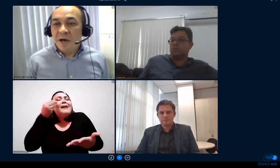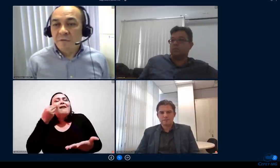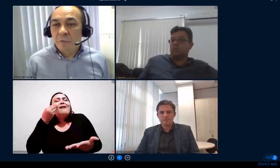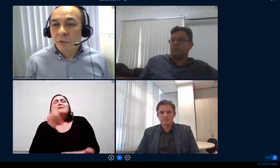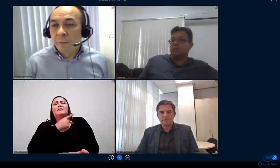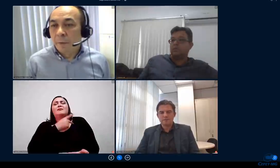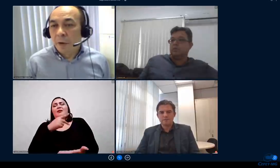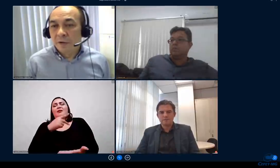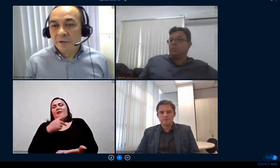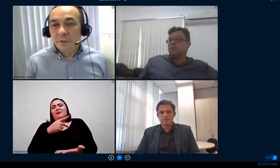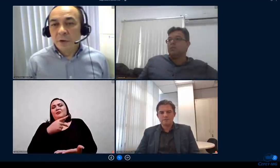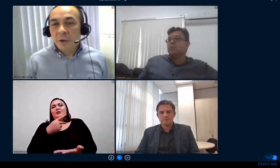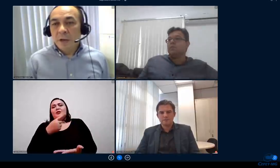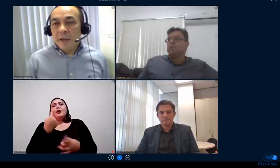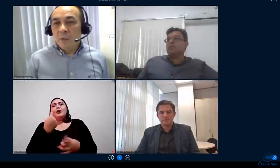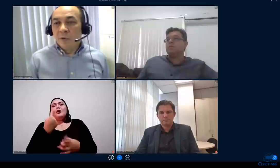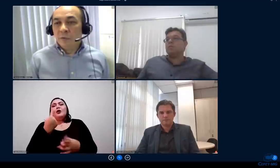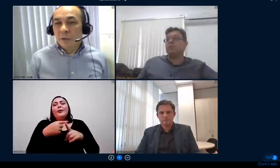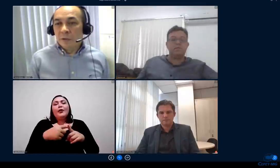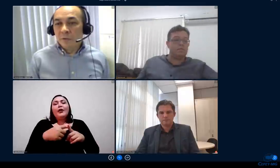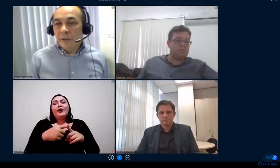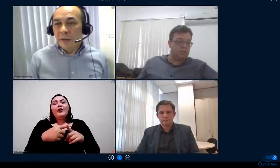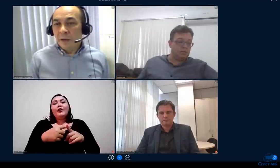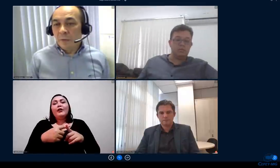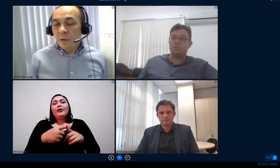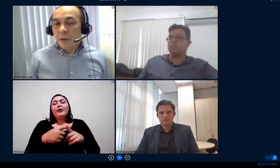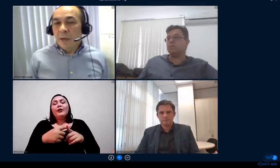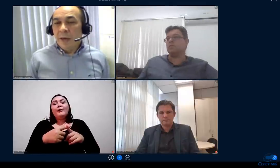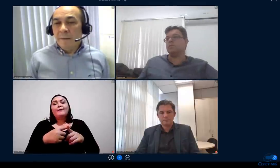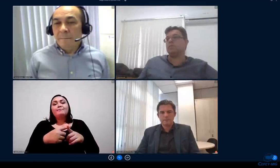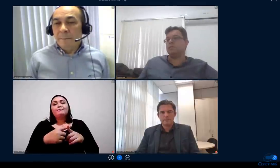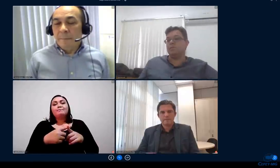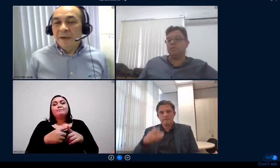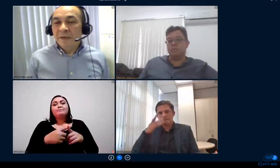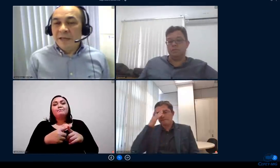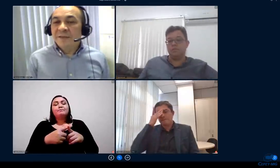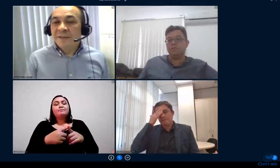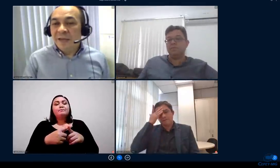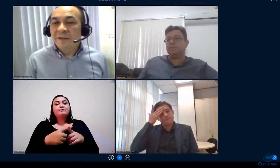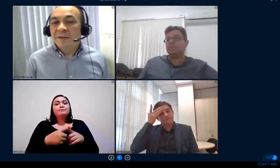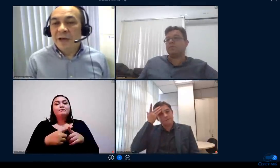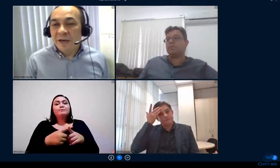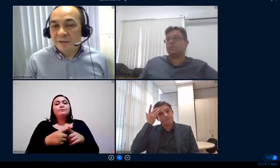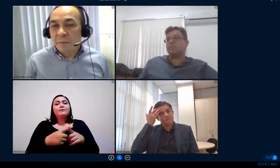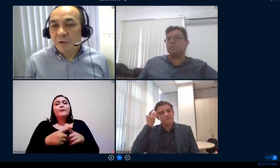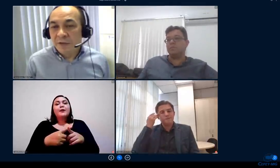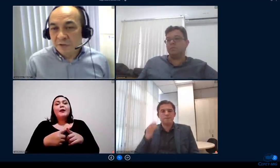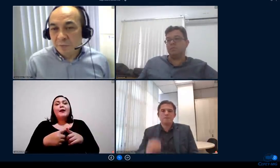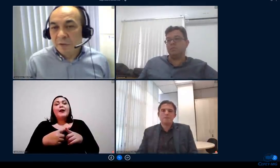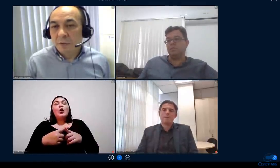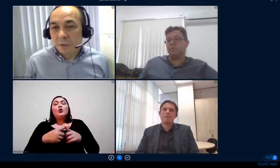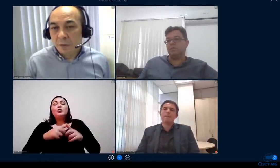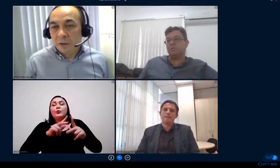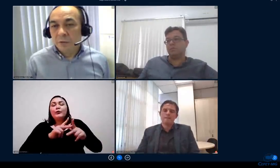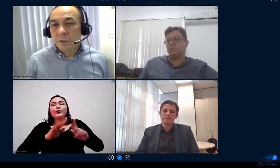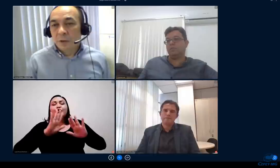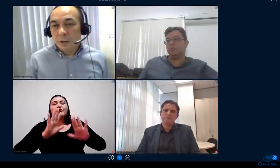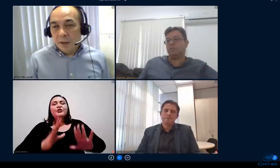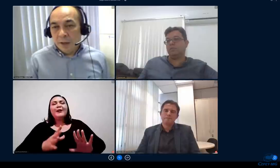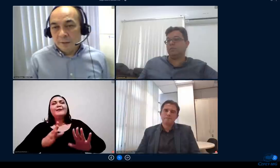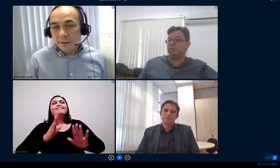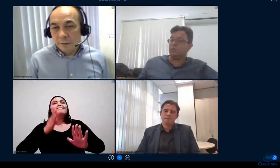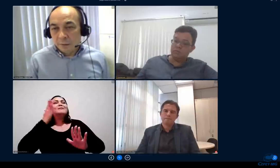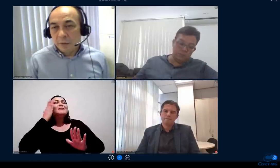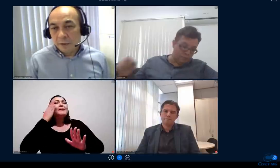já estavam muito próximo quando não eram pertencentes a esse processo metodológico